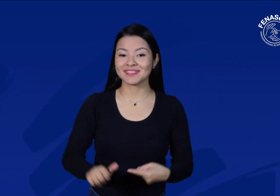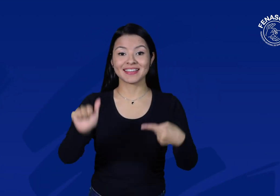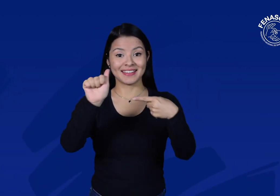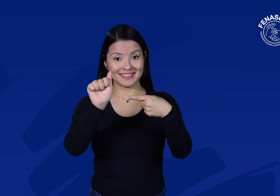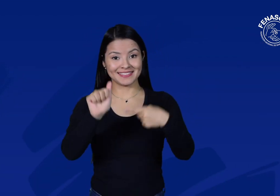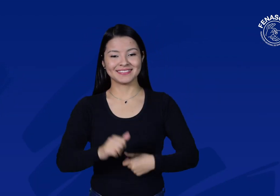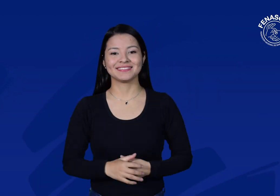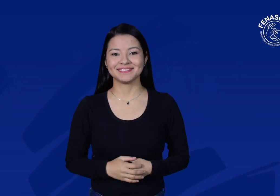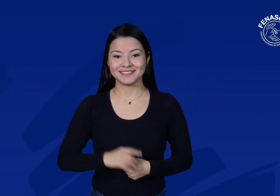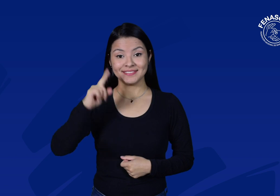A.